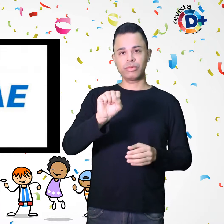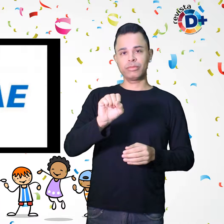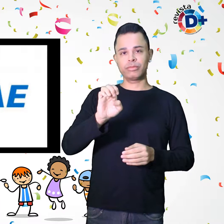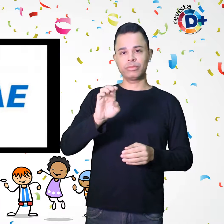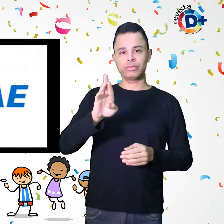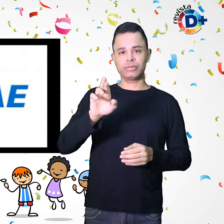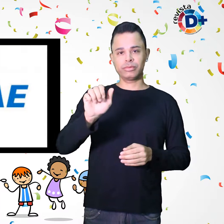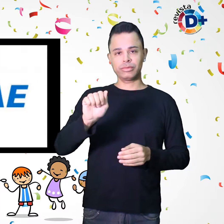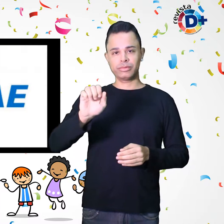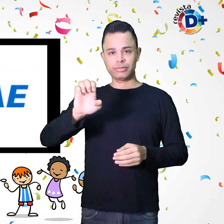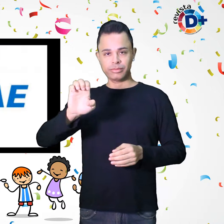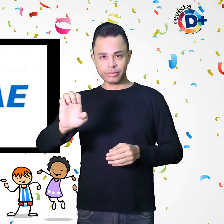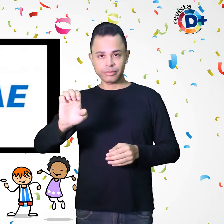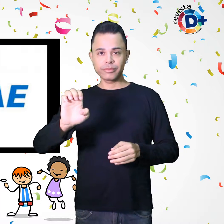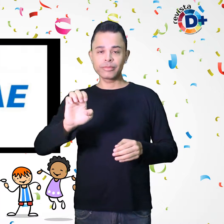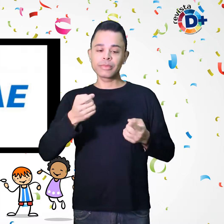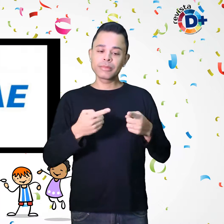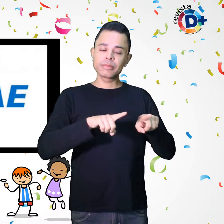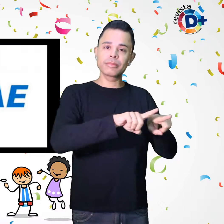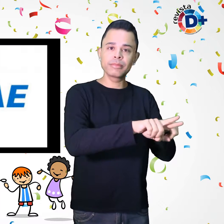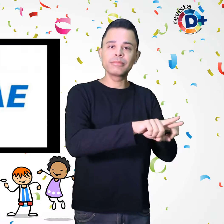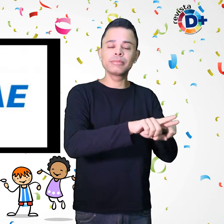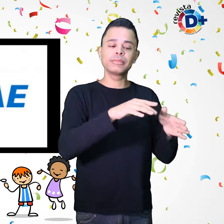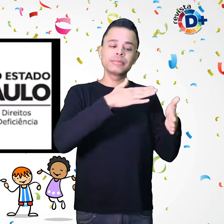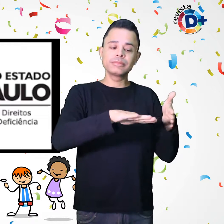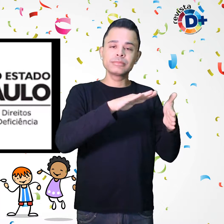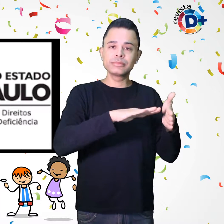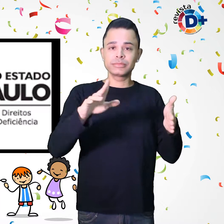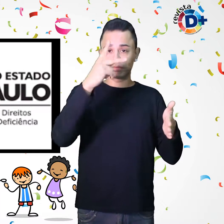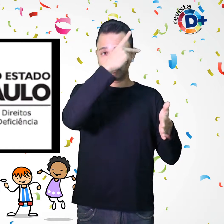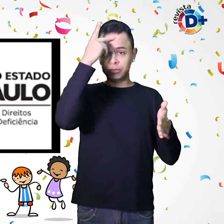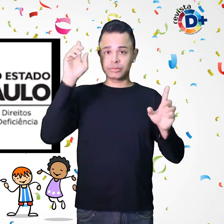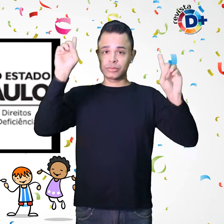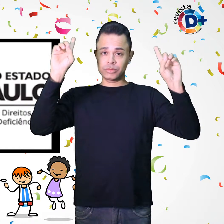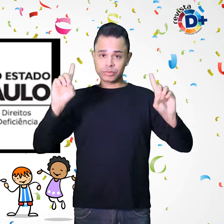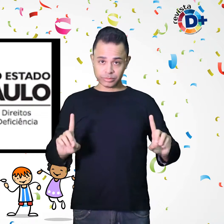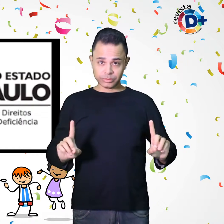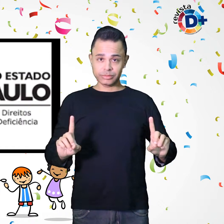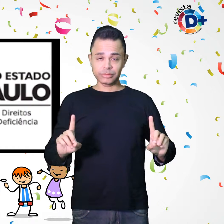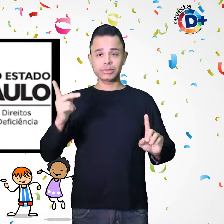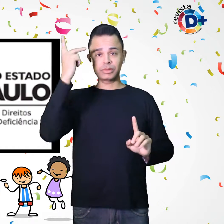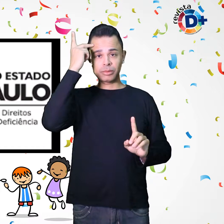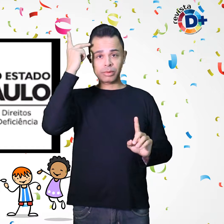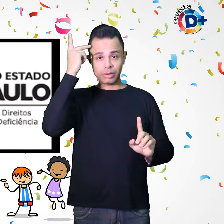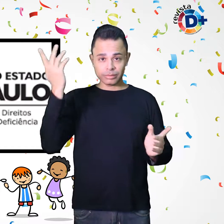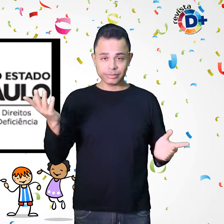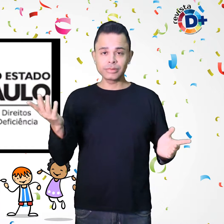Secretaria dos Direitos da Pessoa com Deficiência de São Paulo, criou o Guia de Acessibilidades